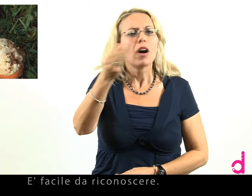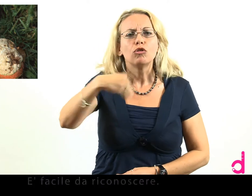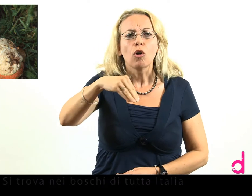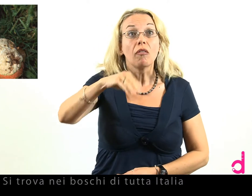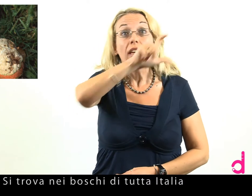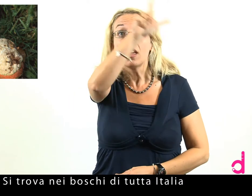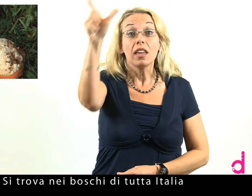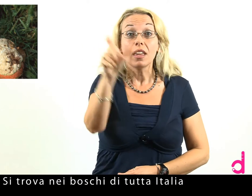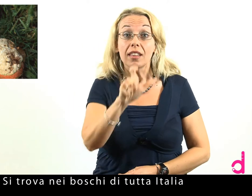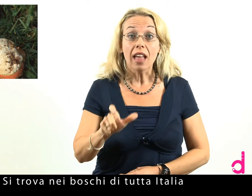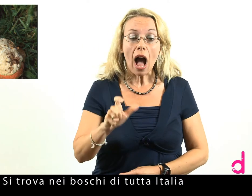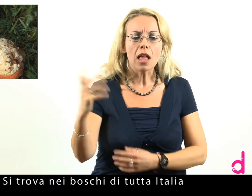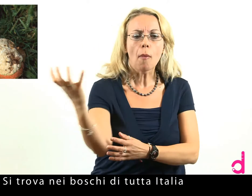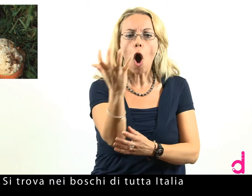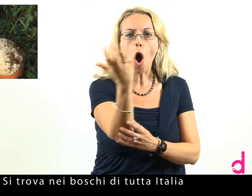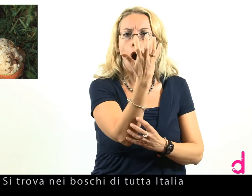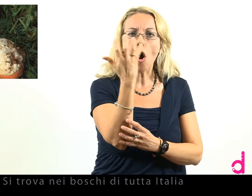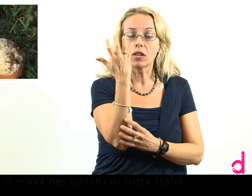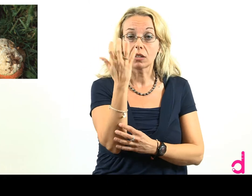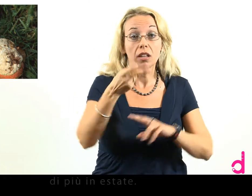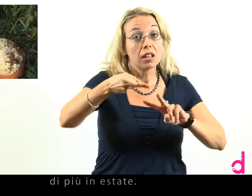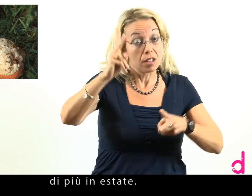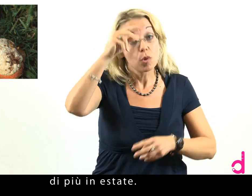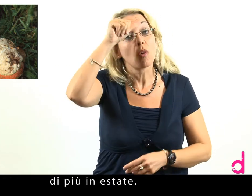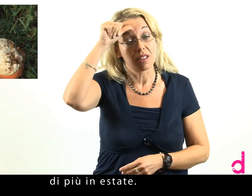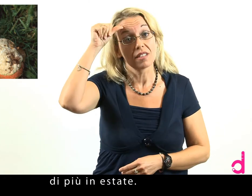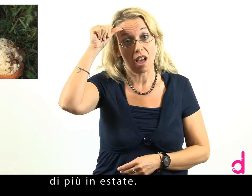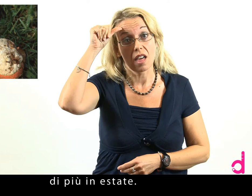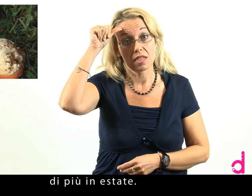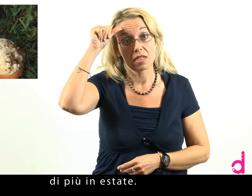Si trova nei boschi di tutta Italia, di più in estate.